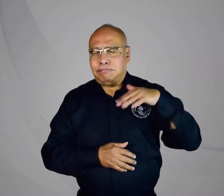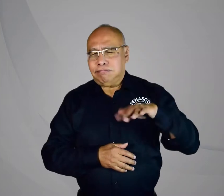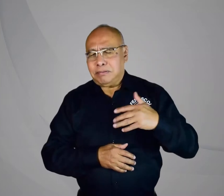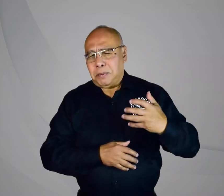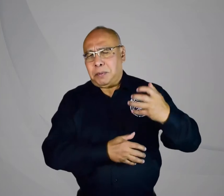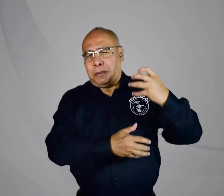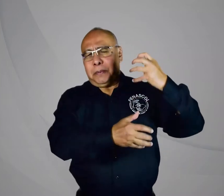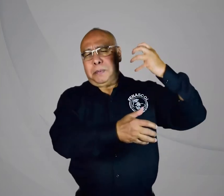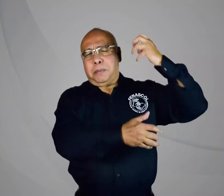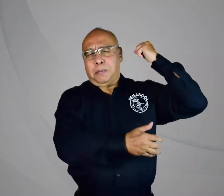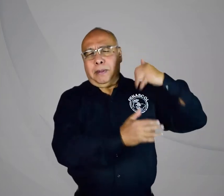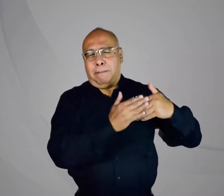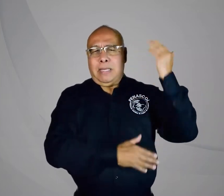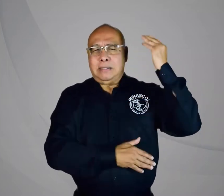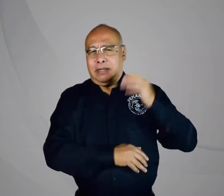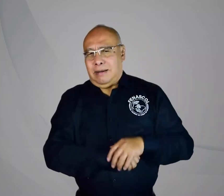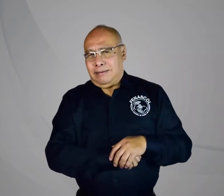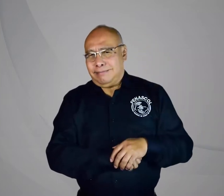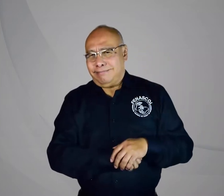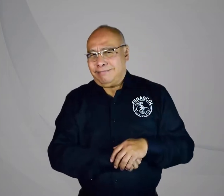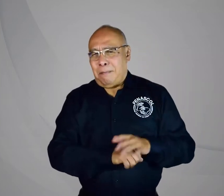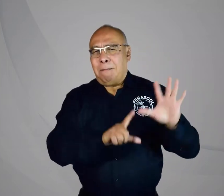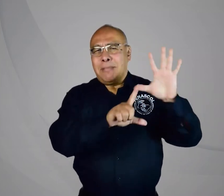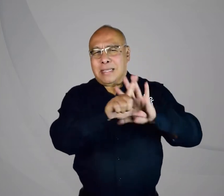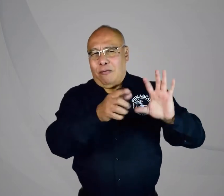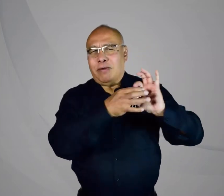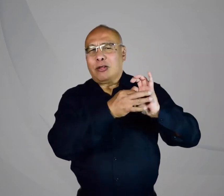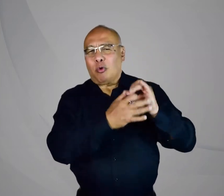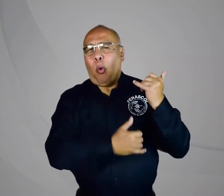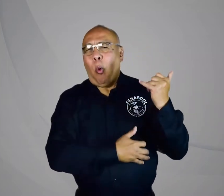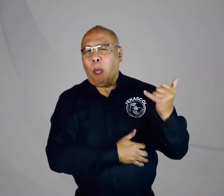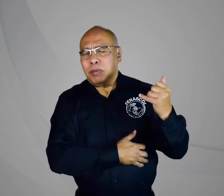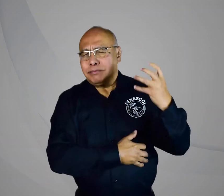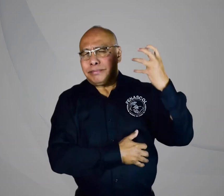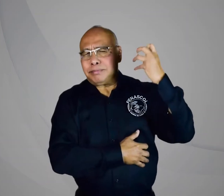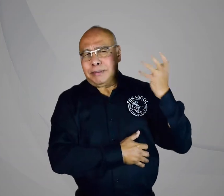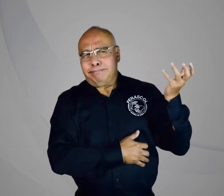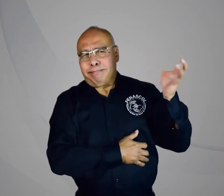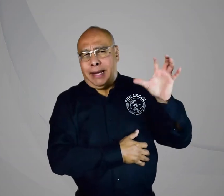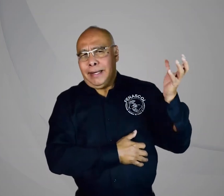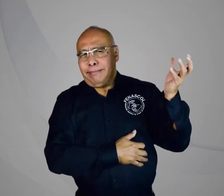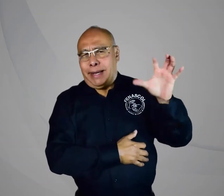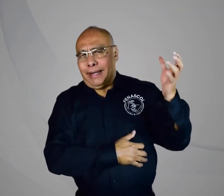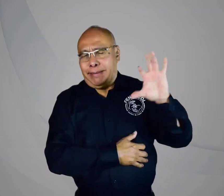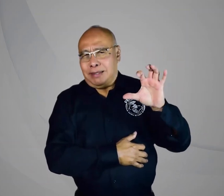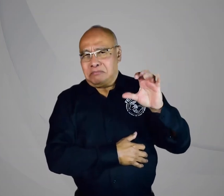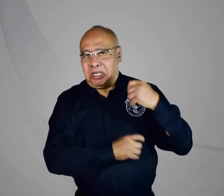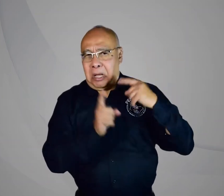hace muchos años empezamos a trabajar al respecto. FENASCOL tiene una recopilación de videos que muestran nuestra gestión.